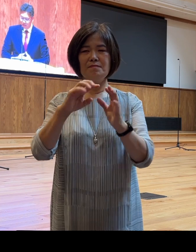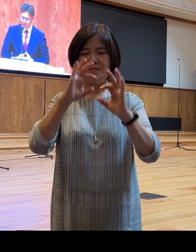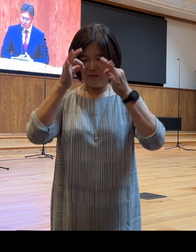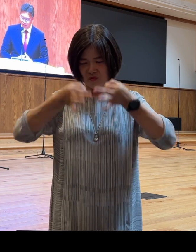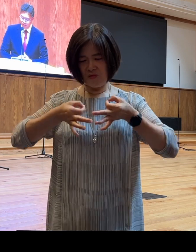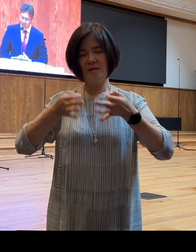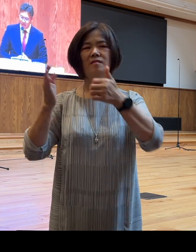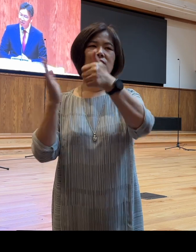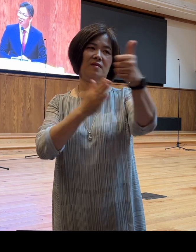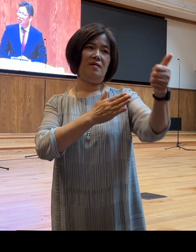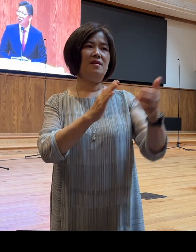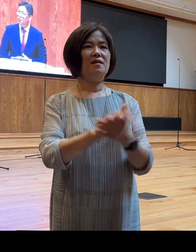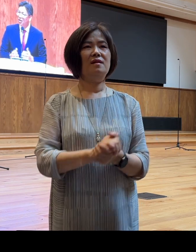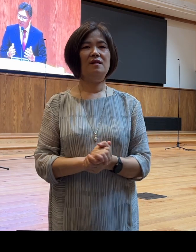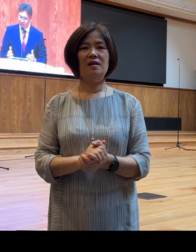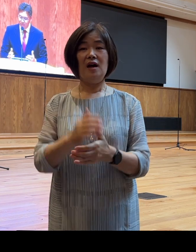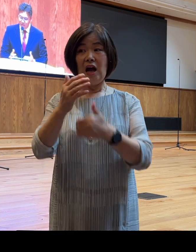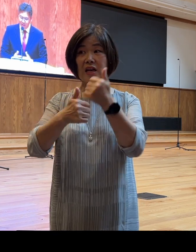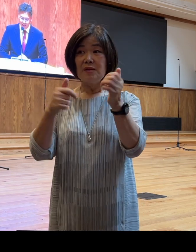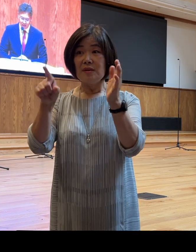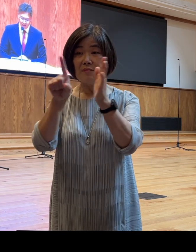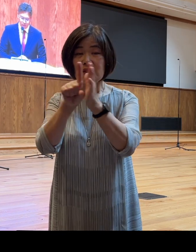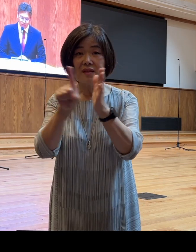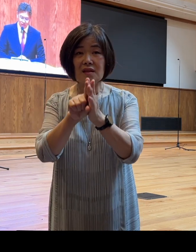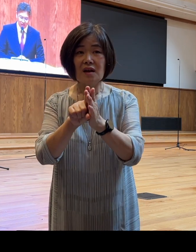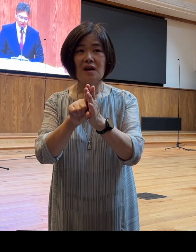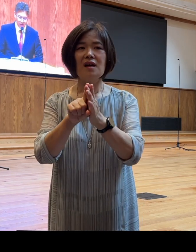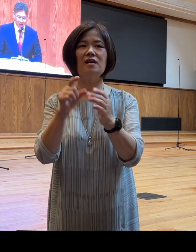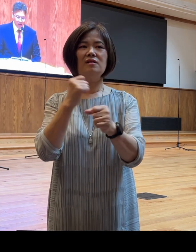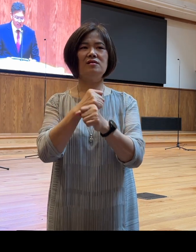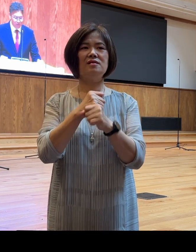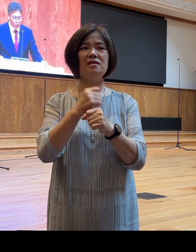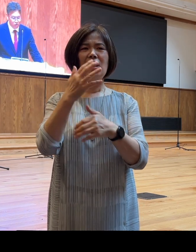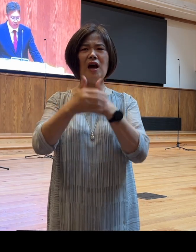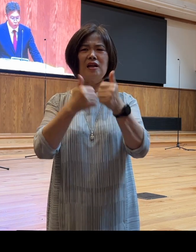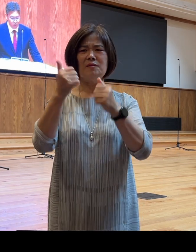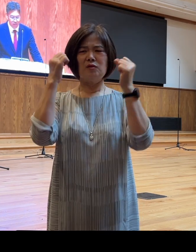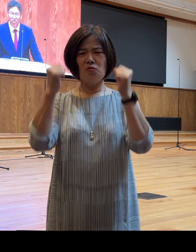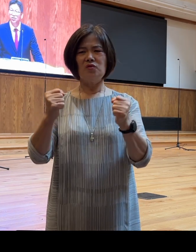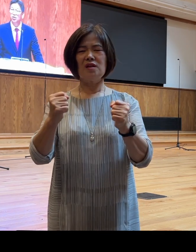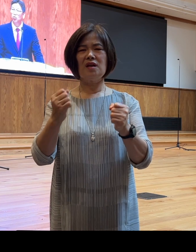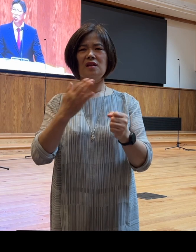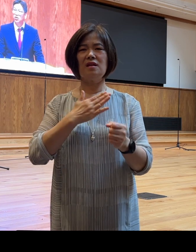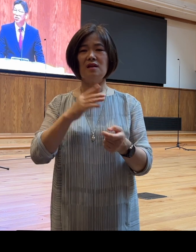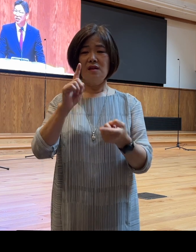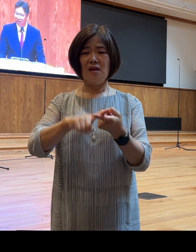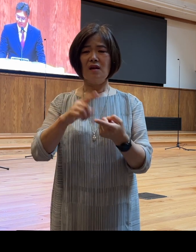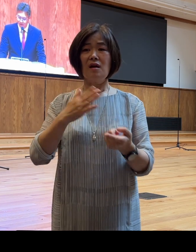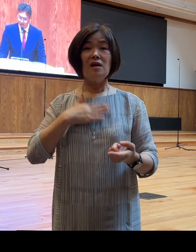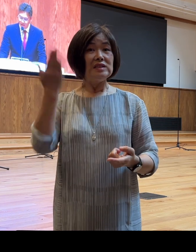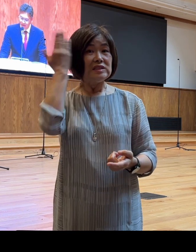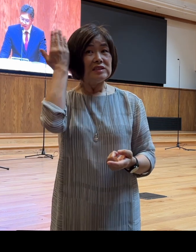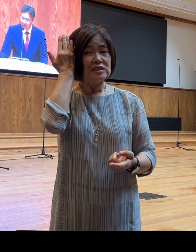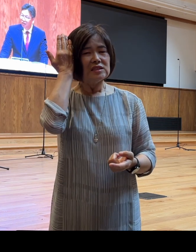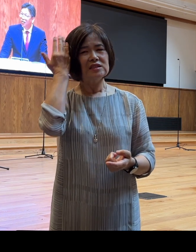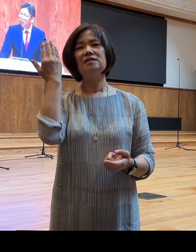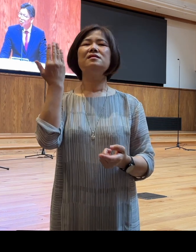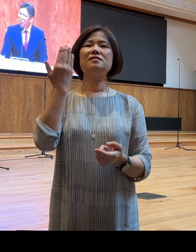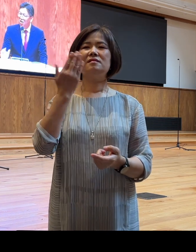좋겠습니다 여러분, 하나님을 믿는다라는 것은 하나님의 존재에 대한 우리의 지적인 동의를 얘기합니다 여러분, 성경에 기록된